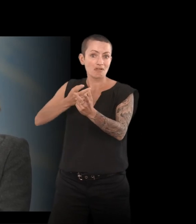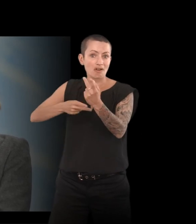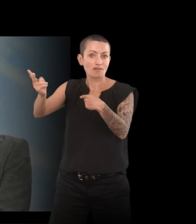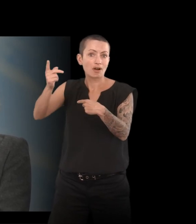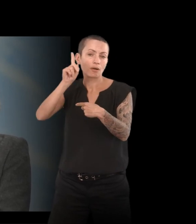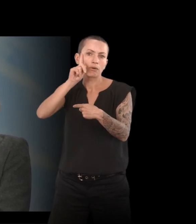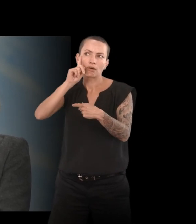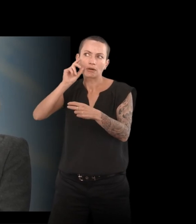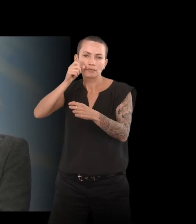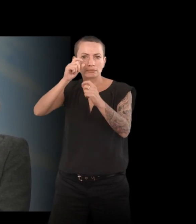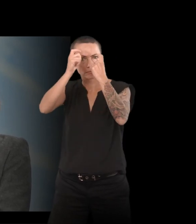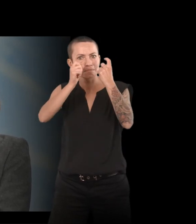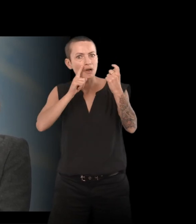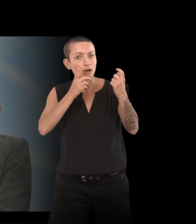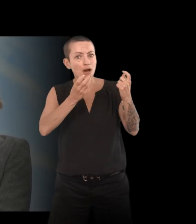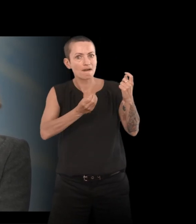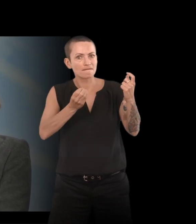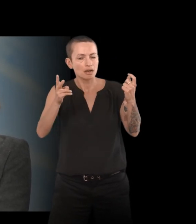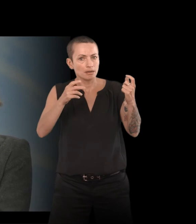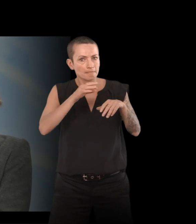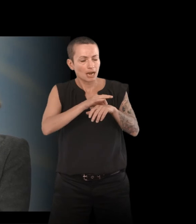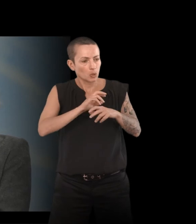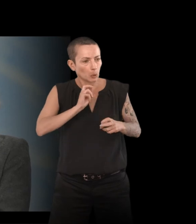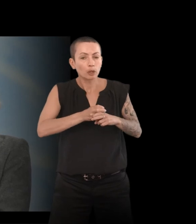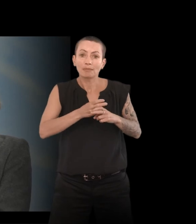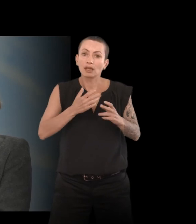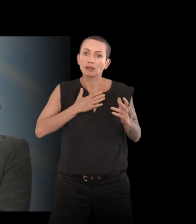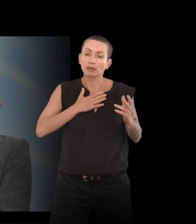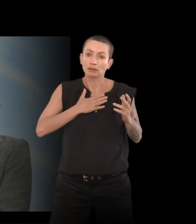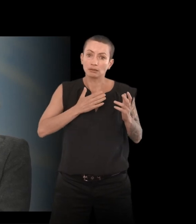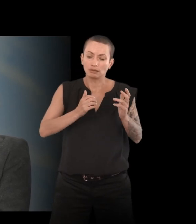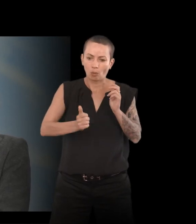malade. Sauf que c'est dur de retrouver son autonomie quand on est malade, encore plus quand on est l'enfant de quelqu'un.